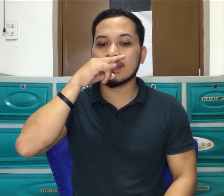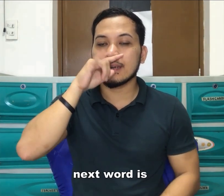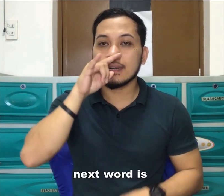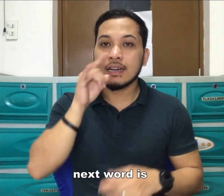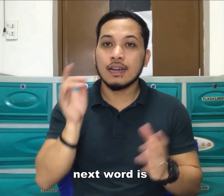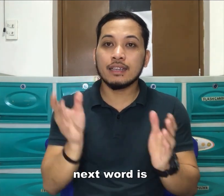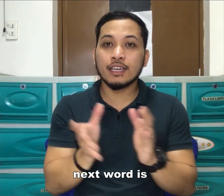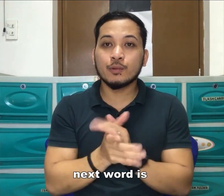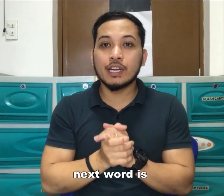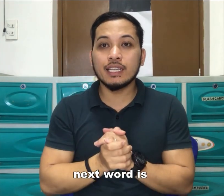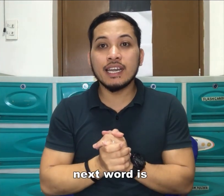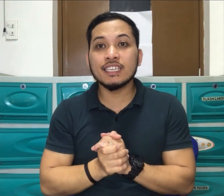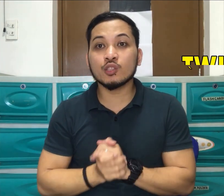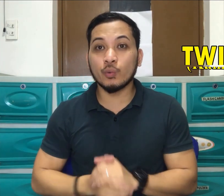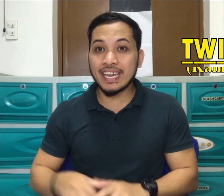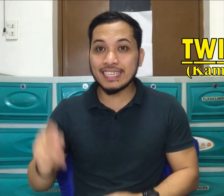Next word is twins.